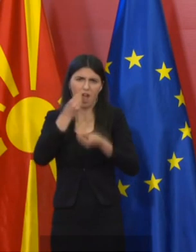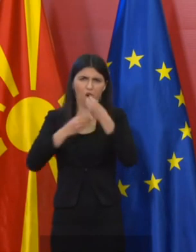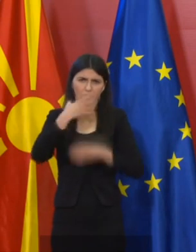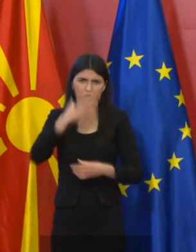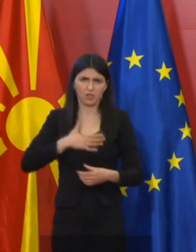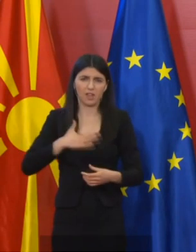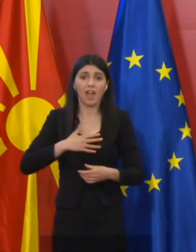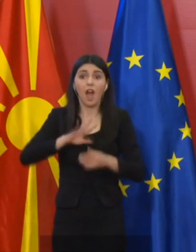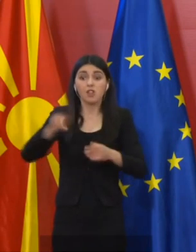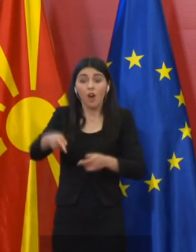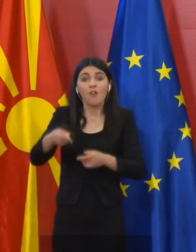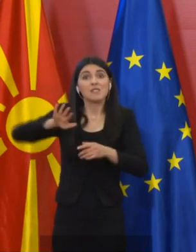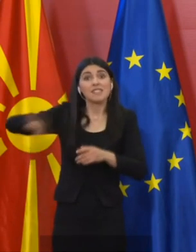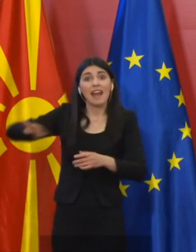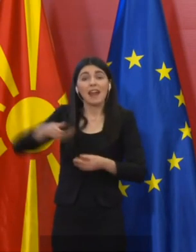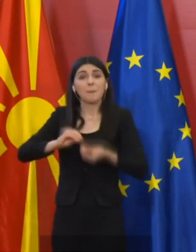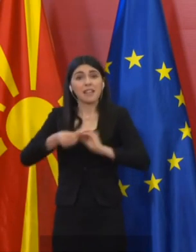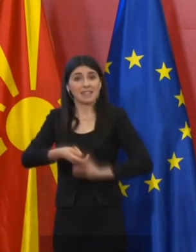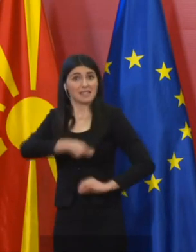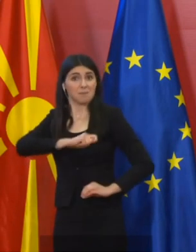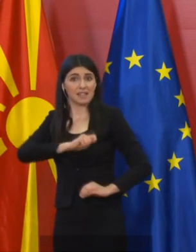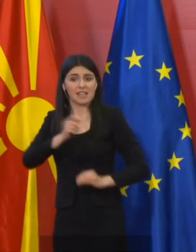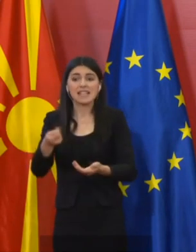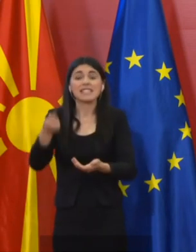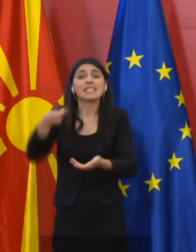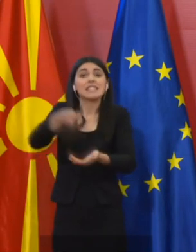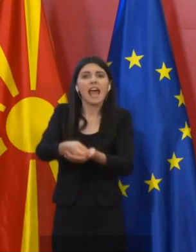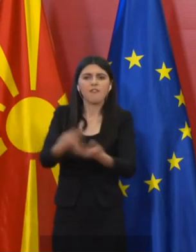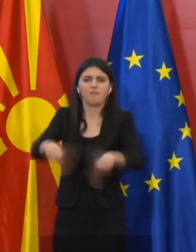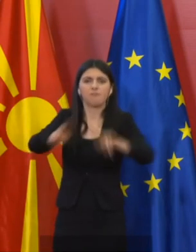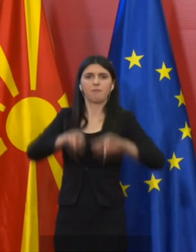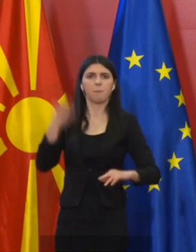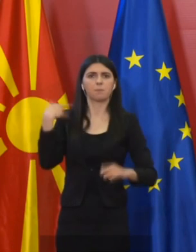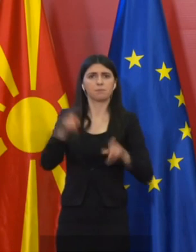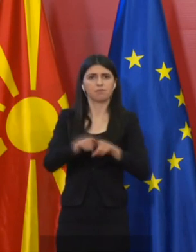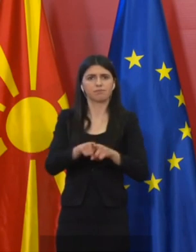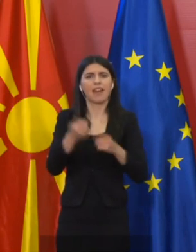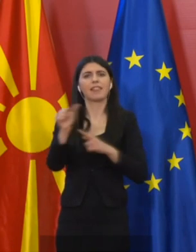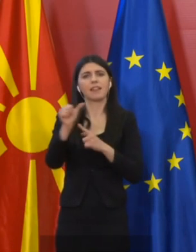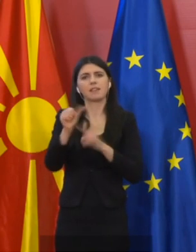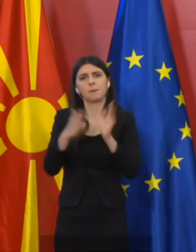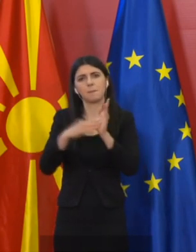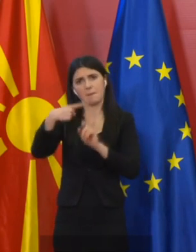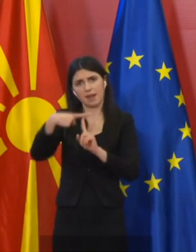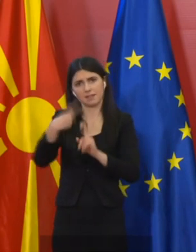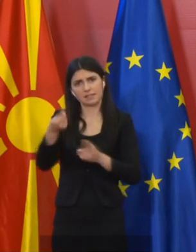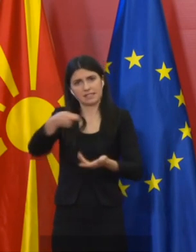по укажувањата од страна на пазарните инспектори, цените се вратени на онија цени утврдени на 11. марта.